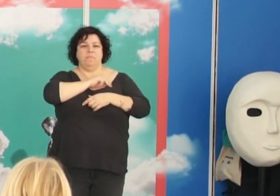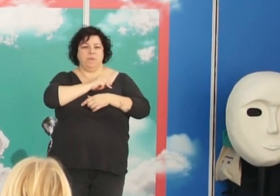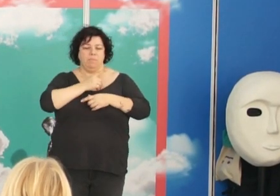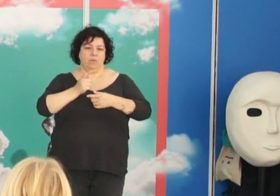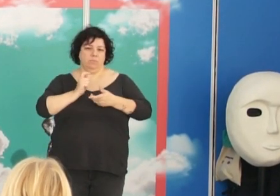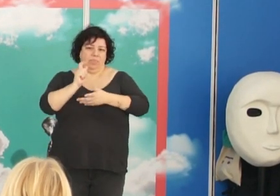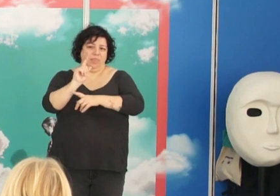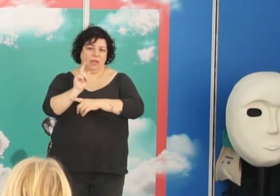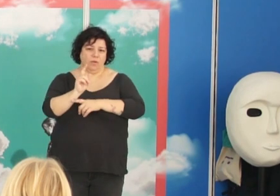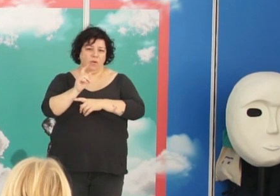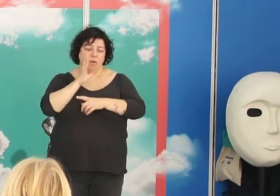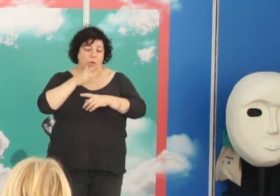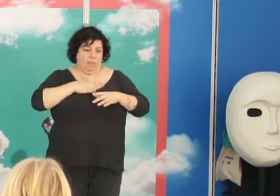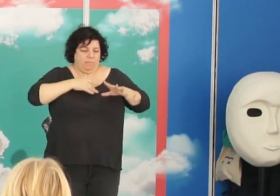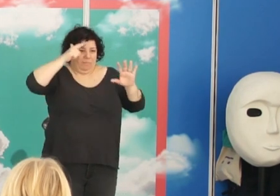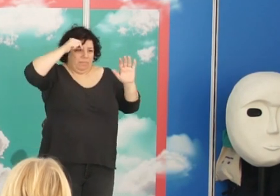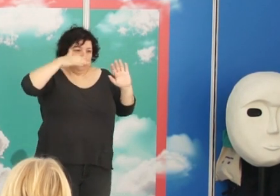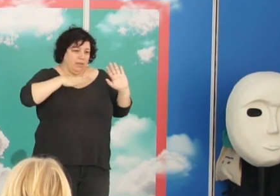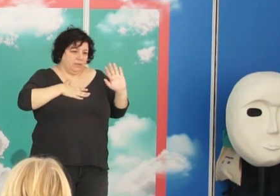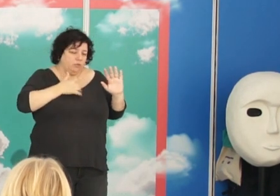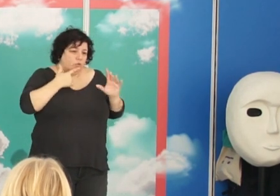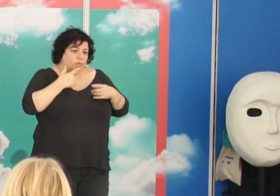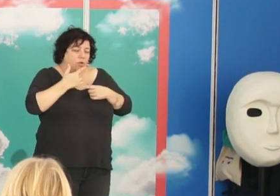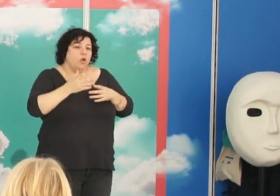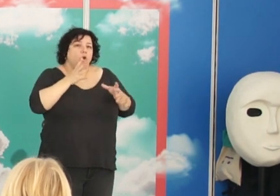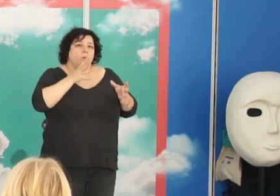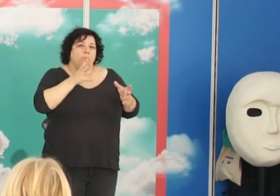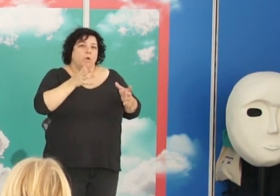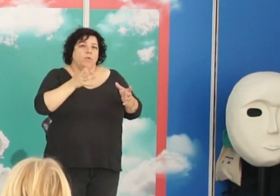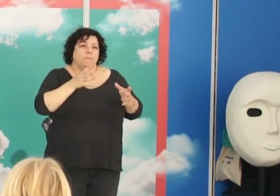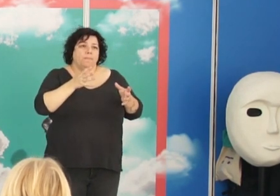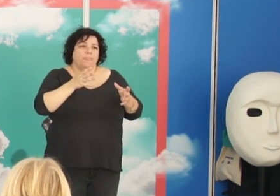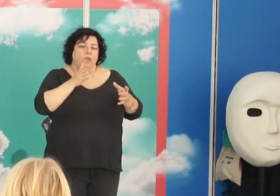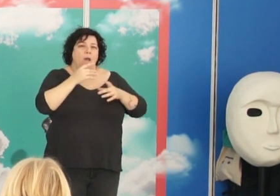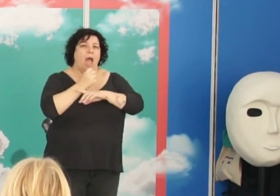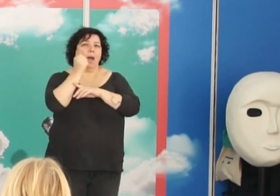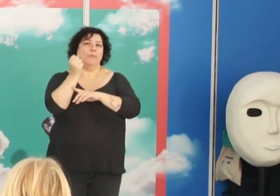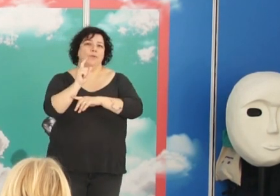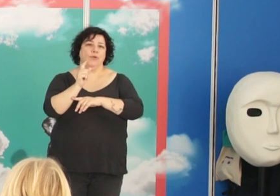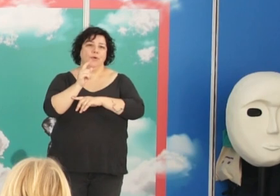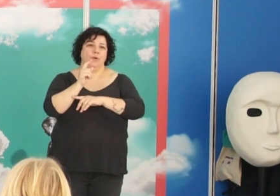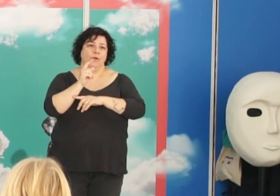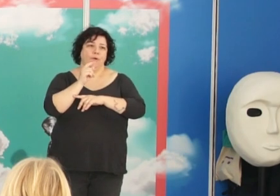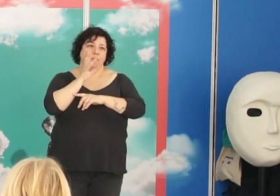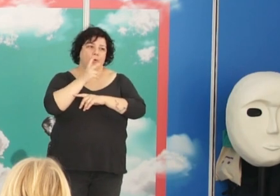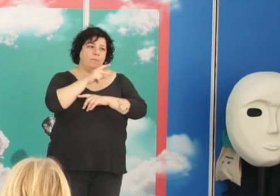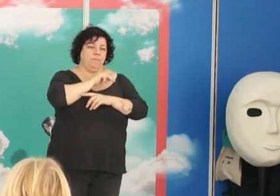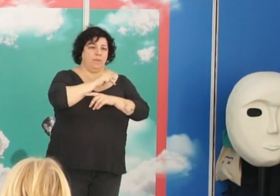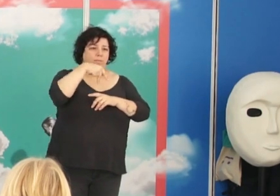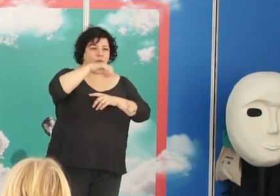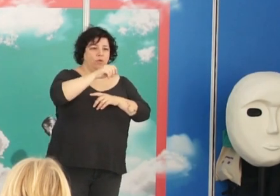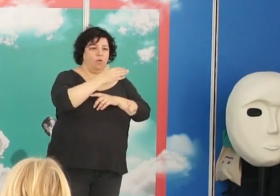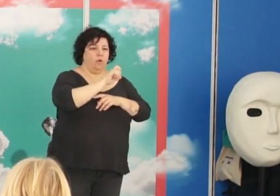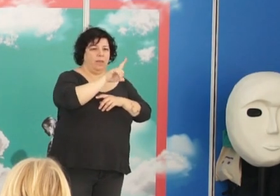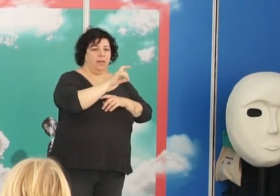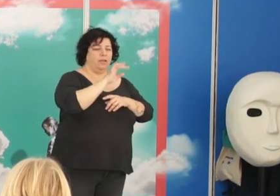cuando, esta es mi tesis, donde yo me mantengo, creo que no tuvo todos los apoyos quienes ganaron el Premio Nobel. Pues